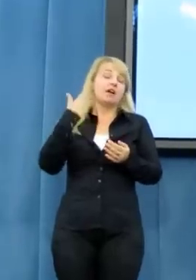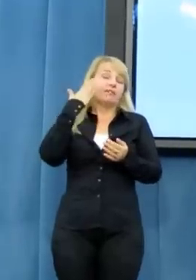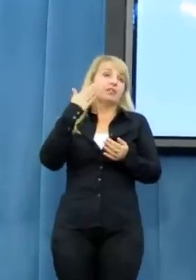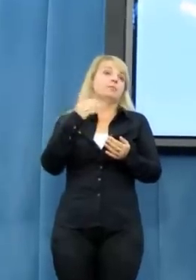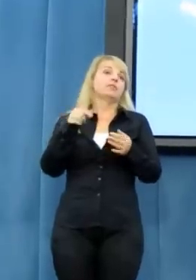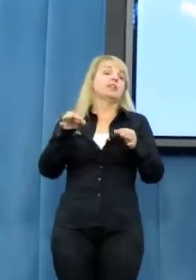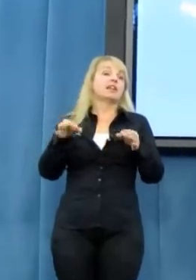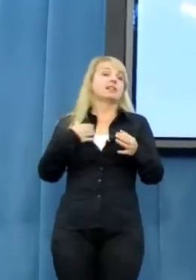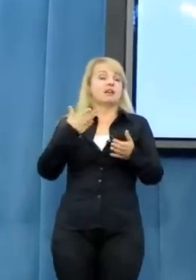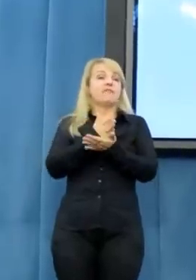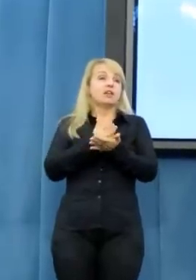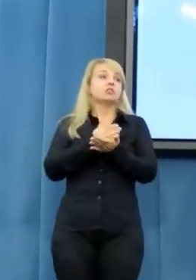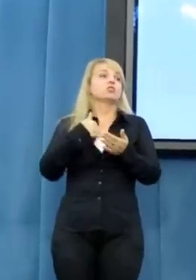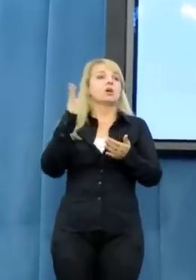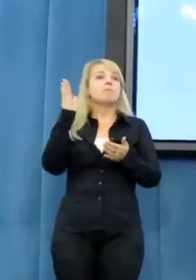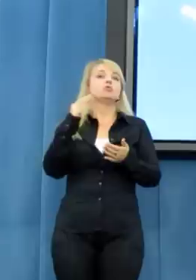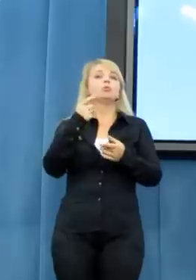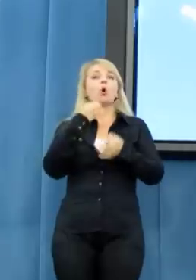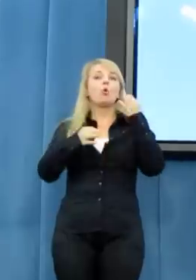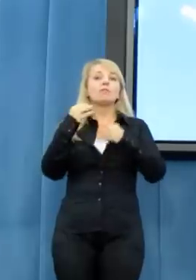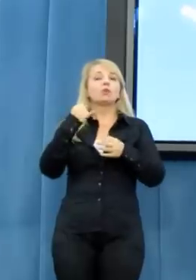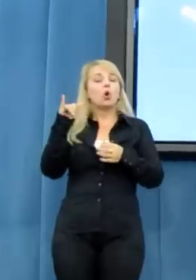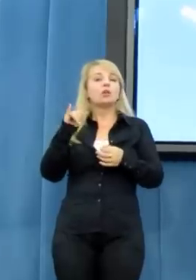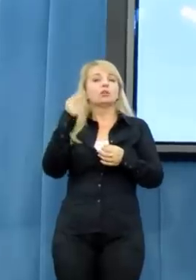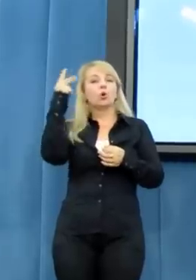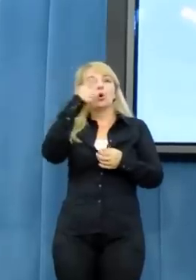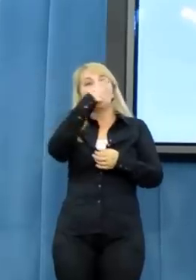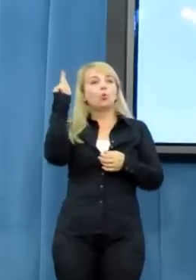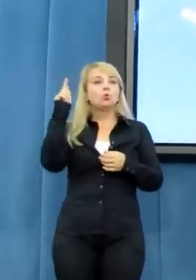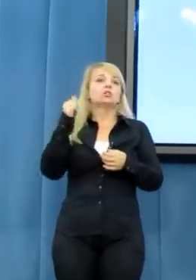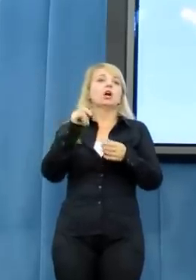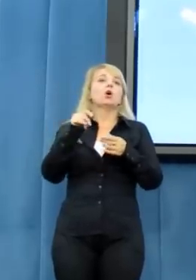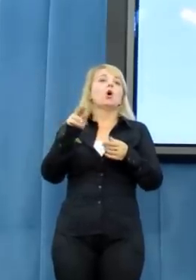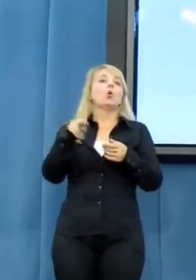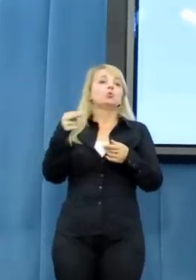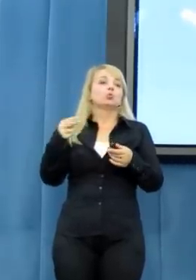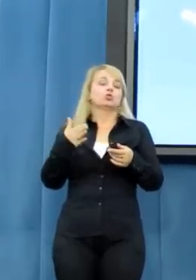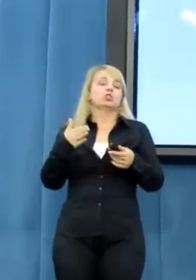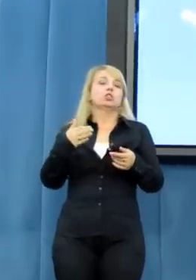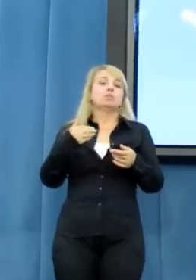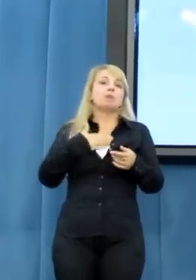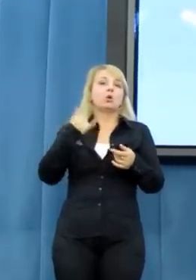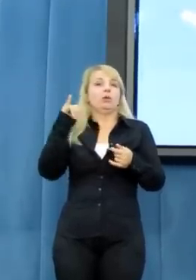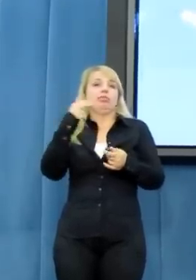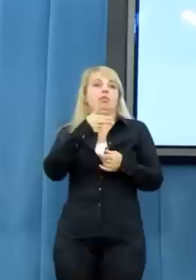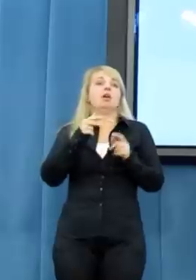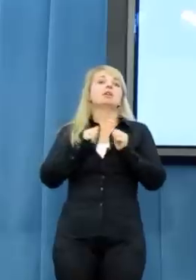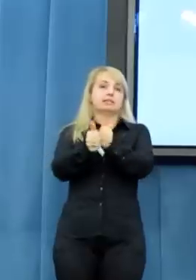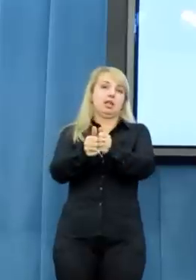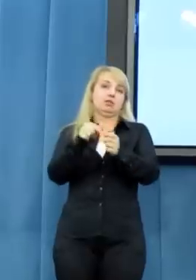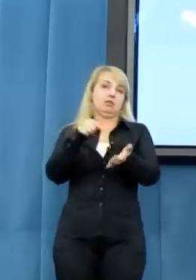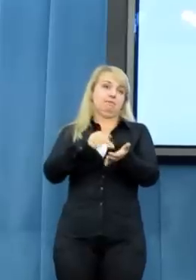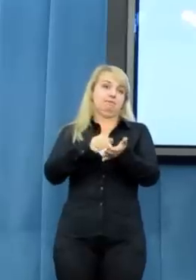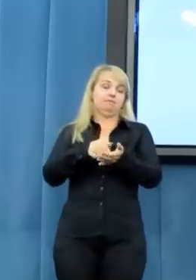że teraz będzie się mówiło też o innych osobach publicznych, bardzo znaczących, autorytetach, które również w tej